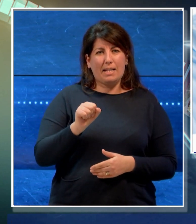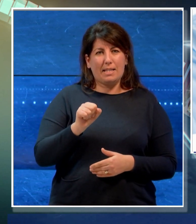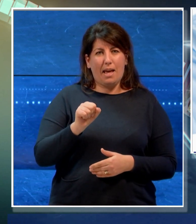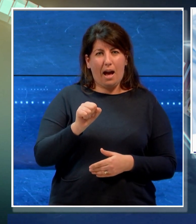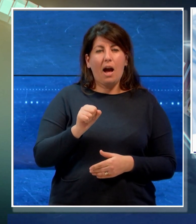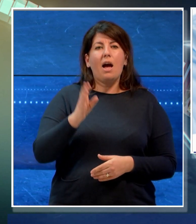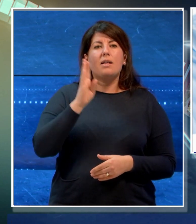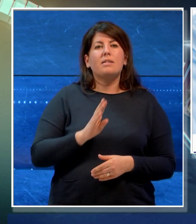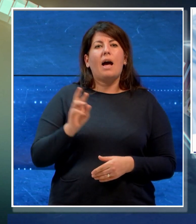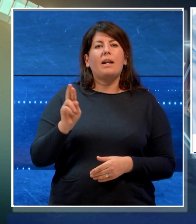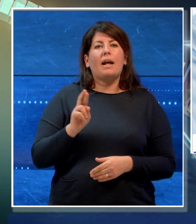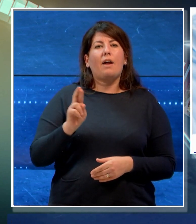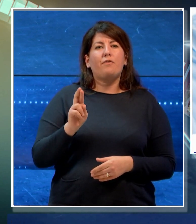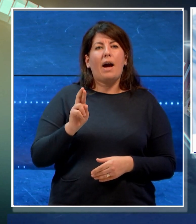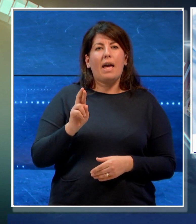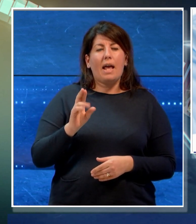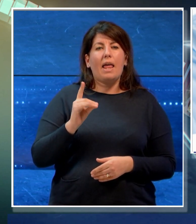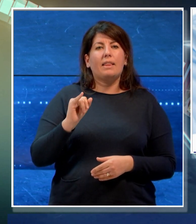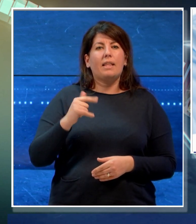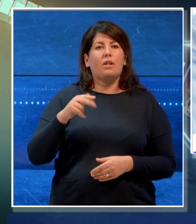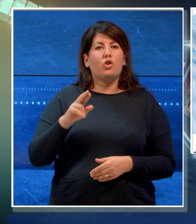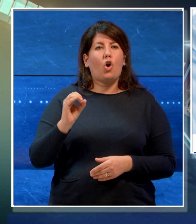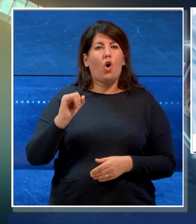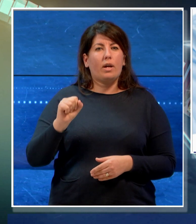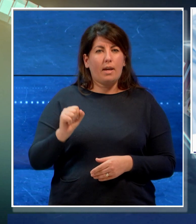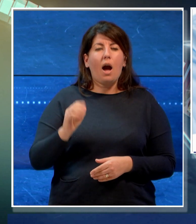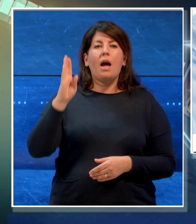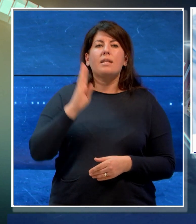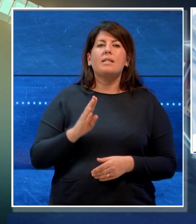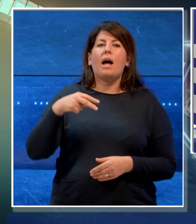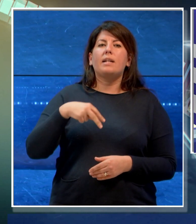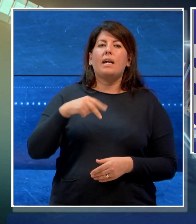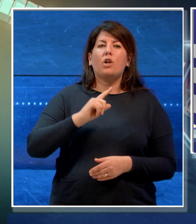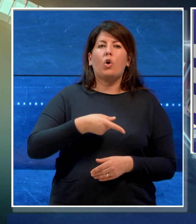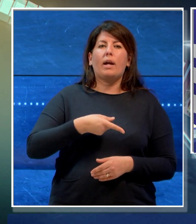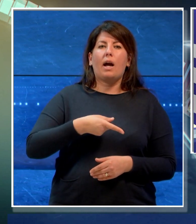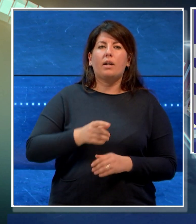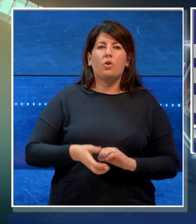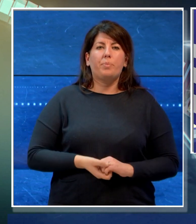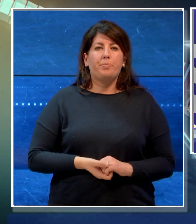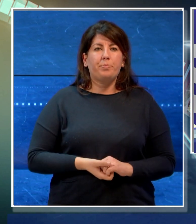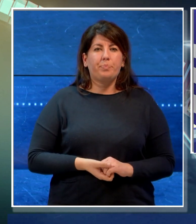San Raffaele di Troia e San Nicandro Garganico.